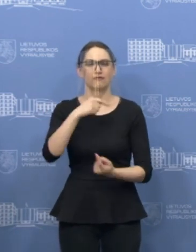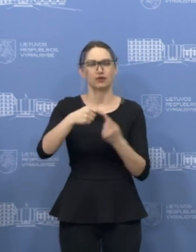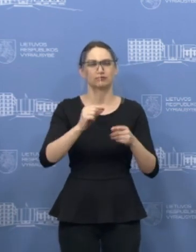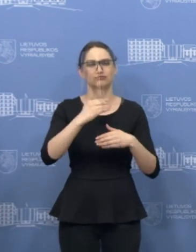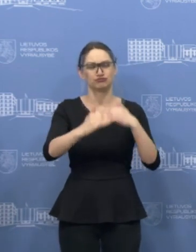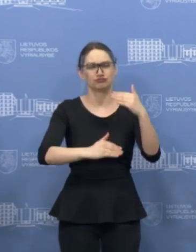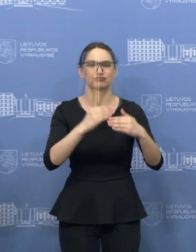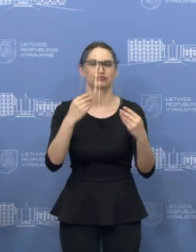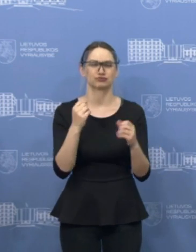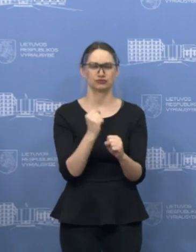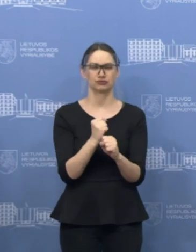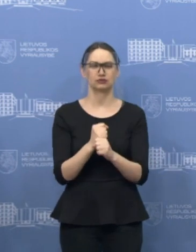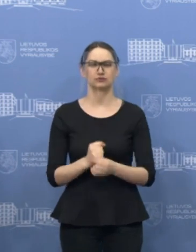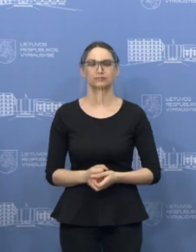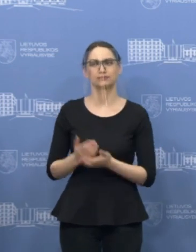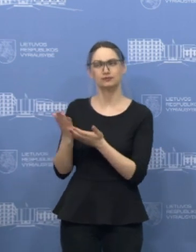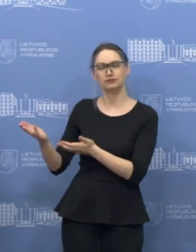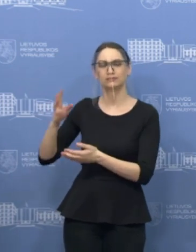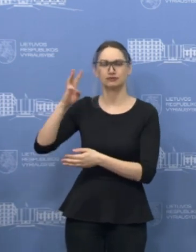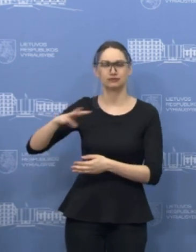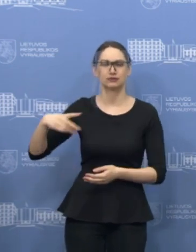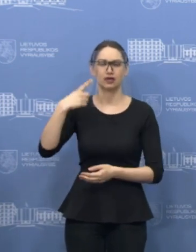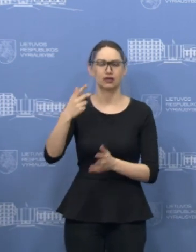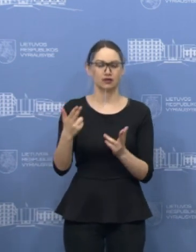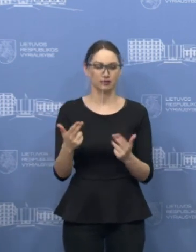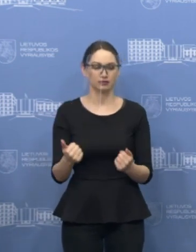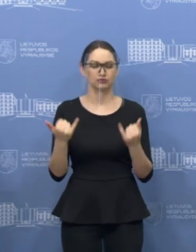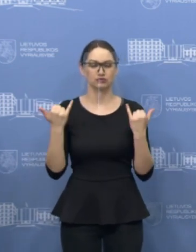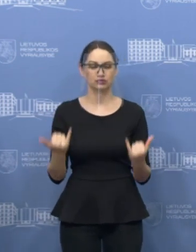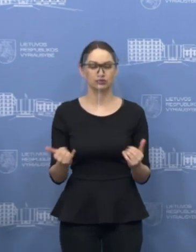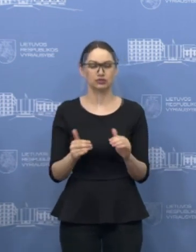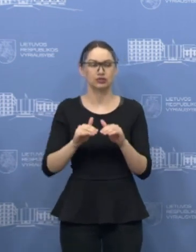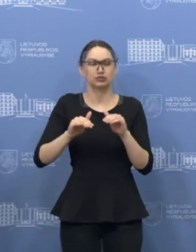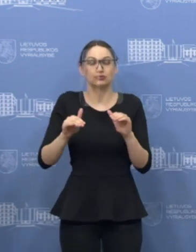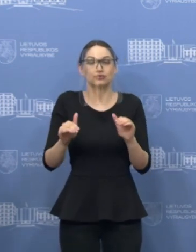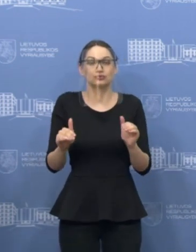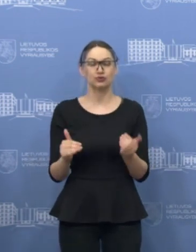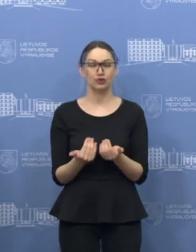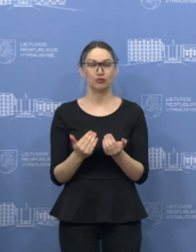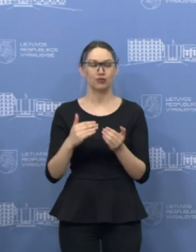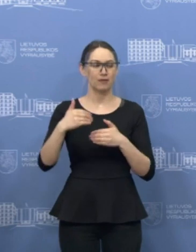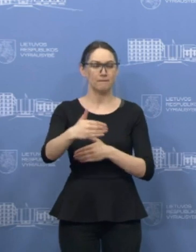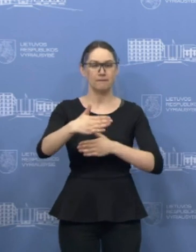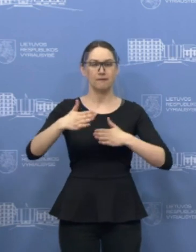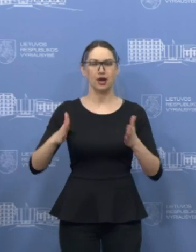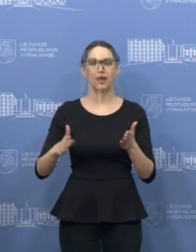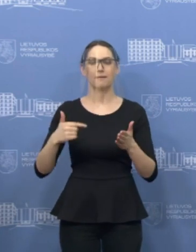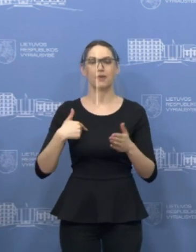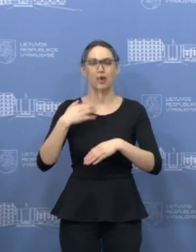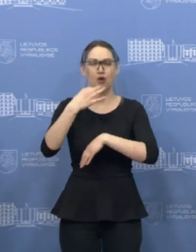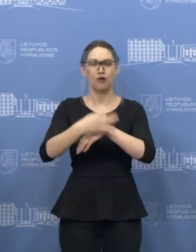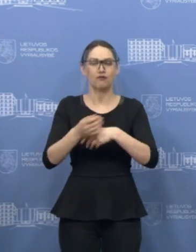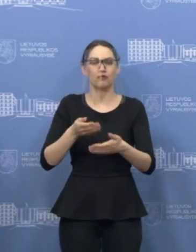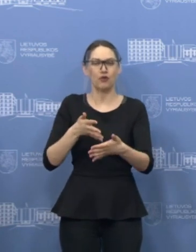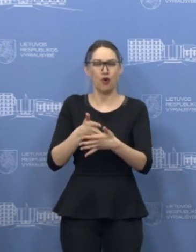Tai kaip ministras ir paminėjo, šiandien trumpai pristatome paketą, kuriuo disponuoja Invega. Ir